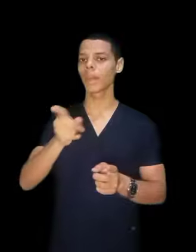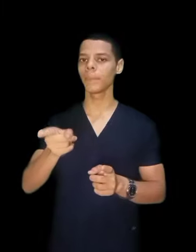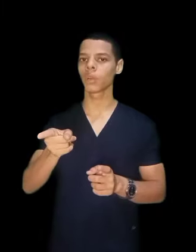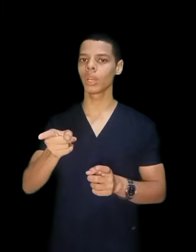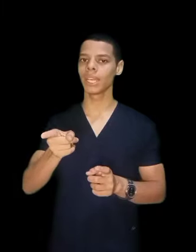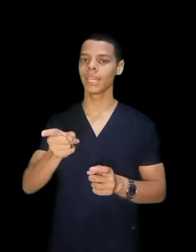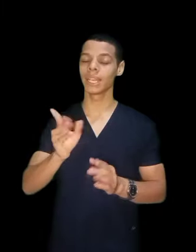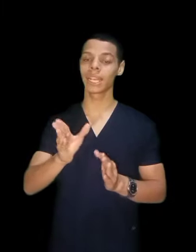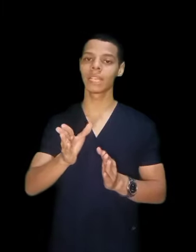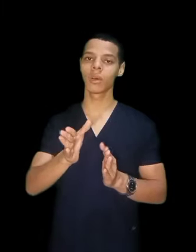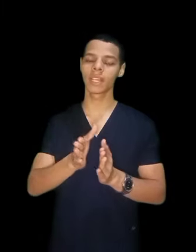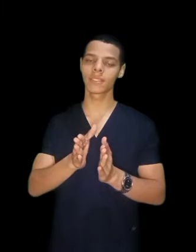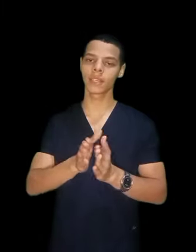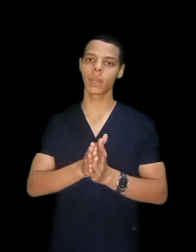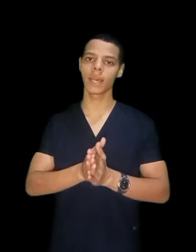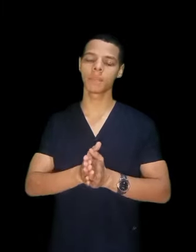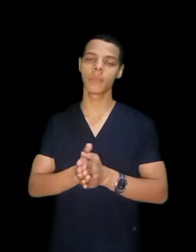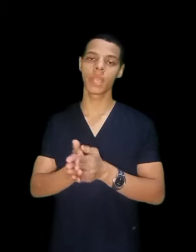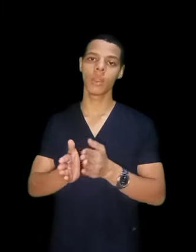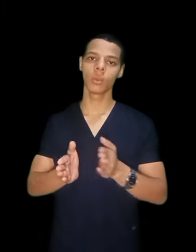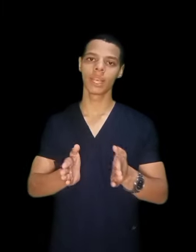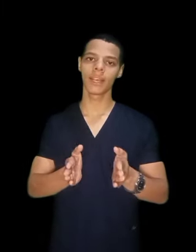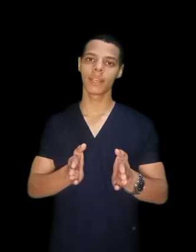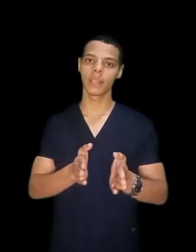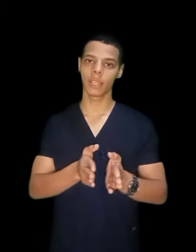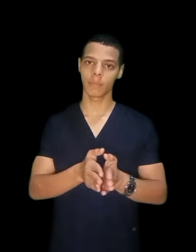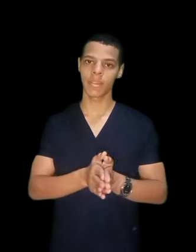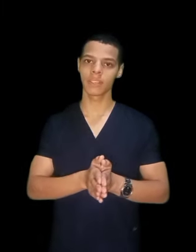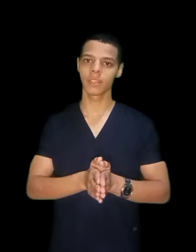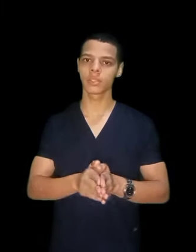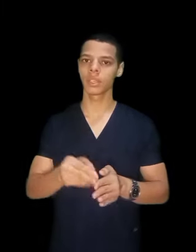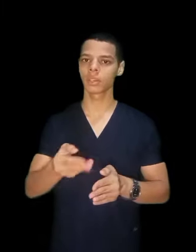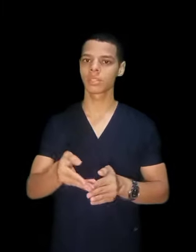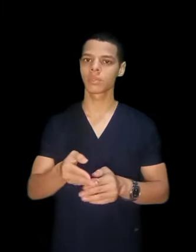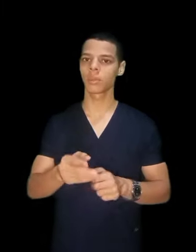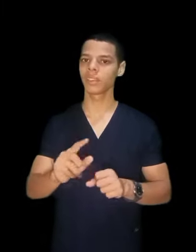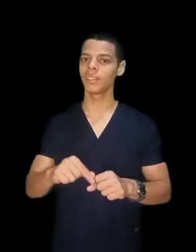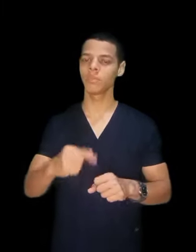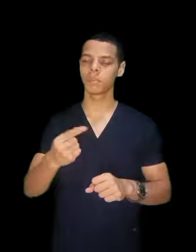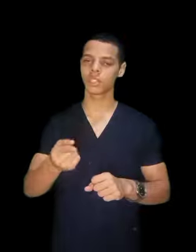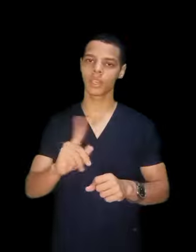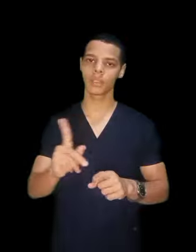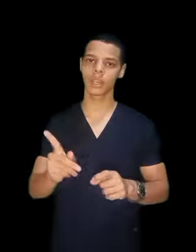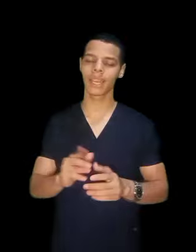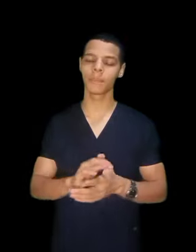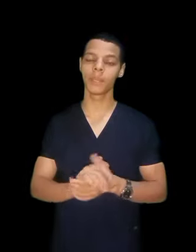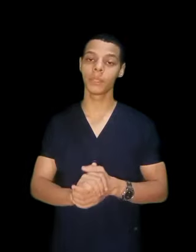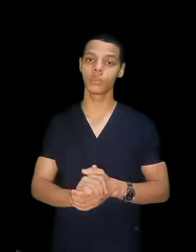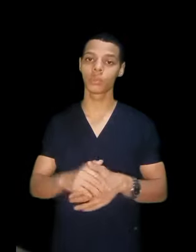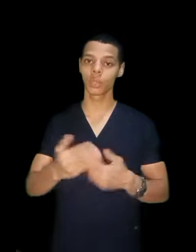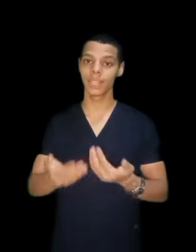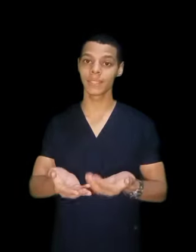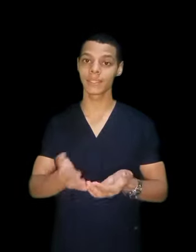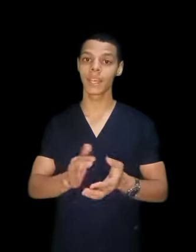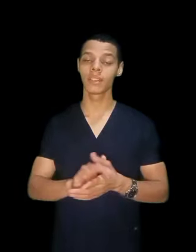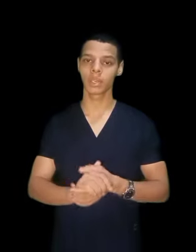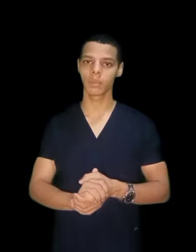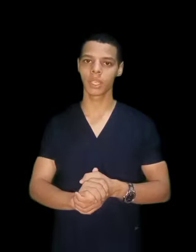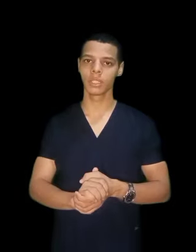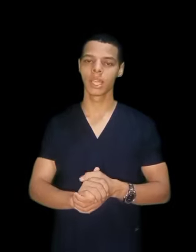يكمله كلية لكن لو حد سنوية عامة ودخل معهد فن الصحي قسم تمريد مش هيقدر يكمل منه كلية التمريد.